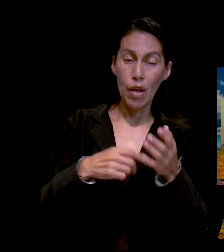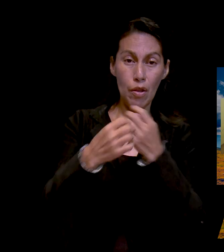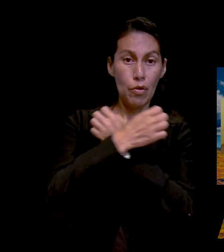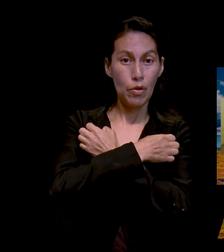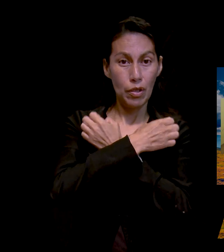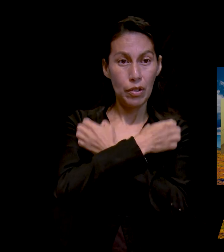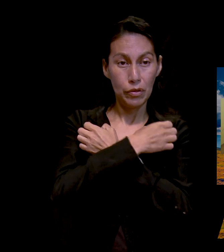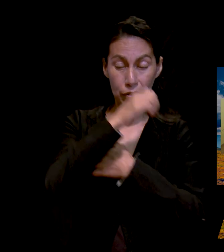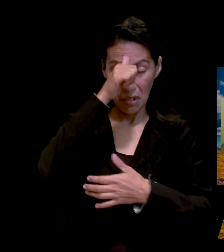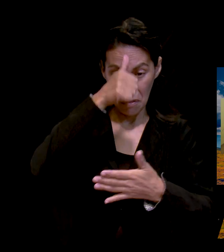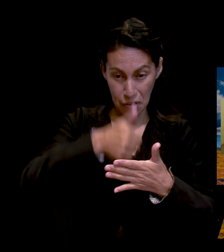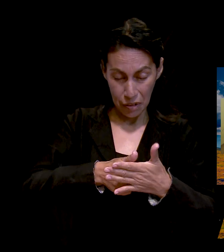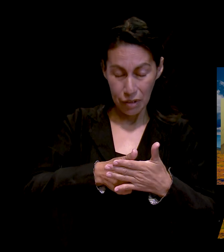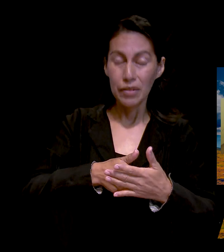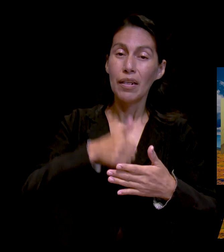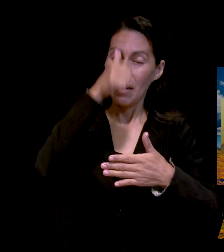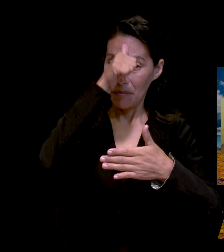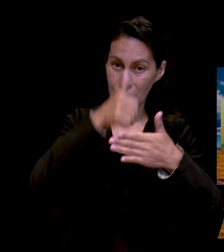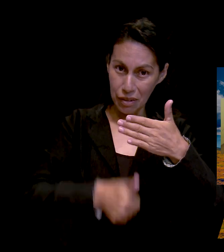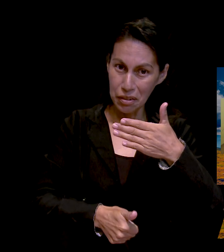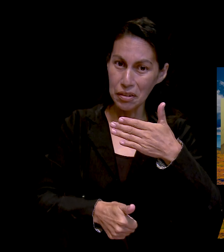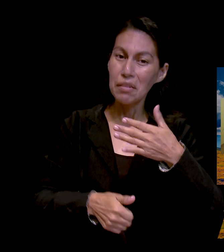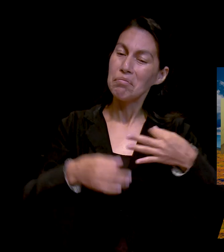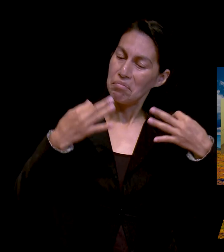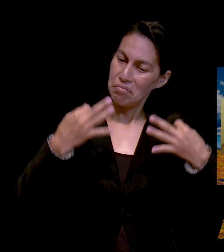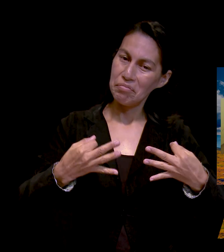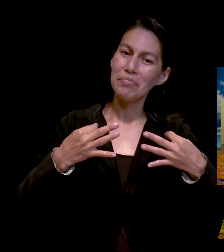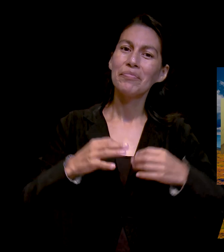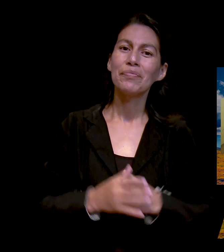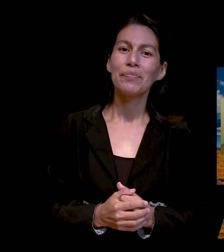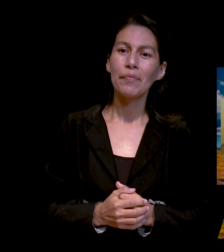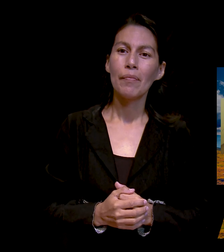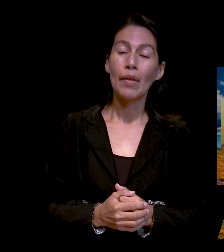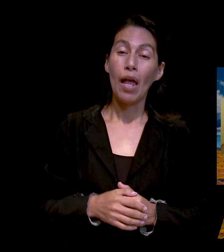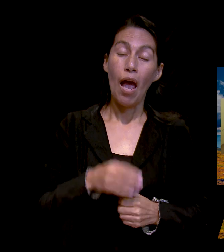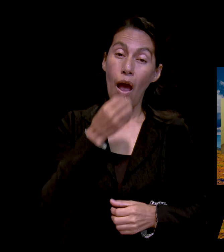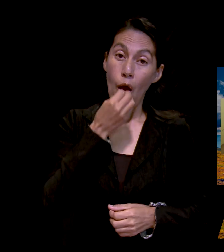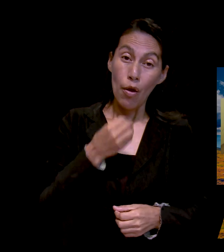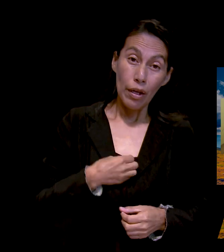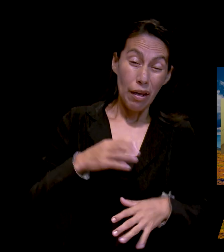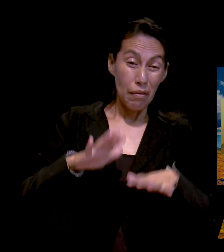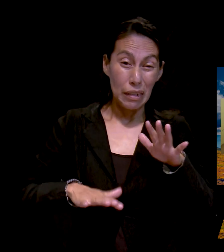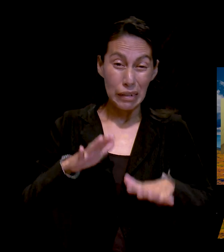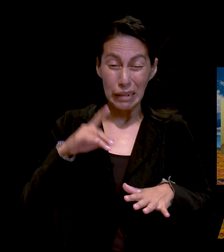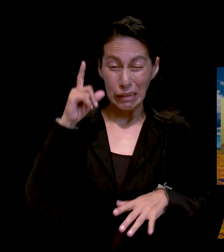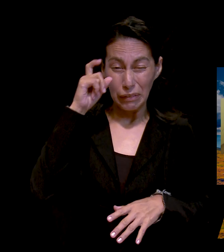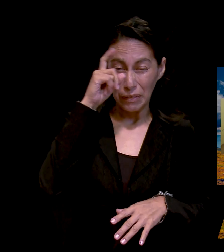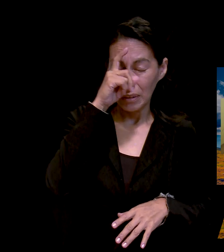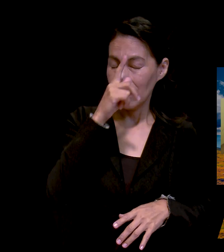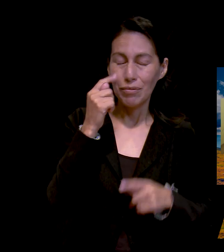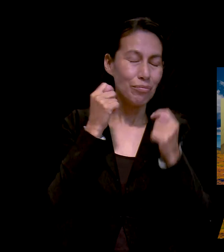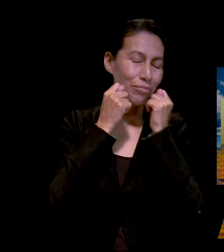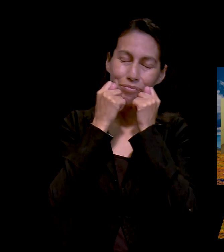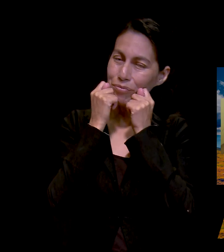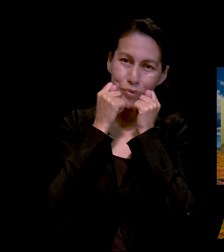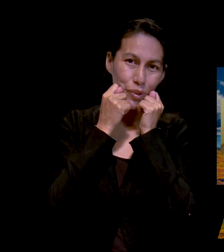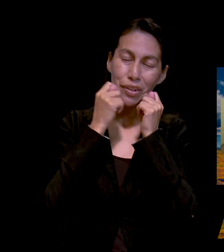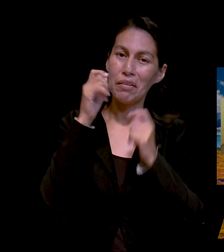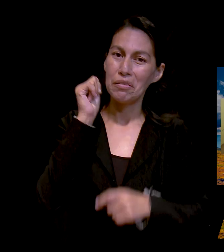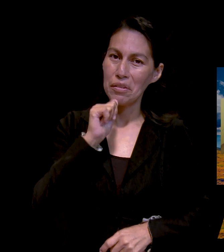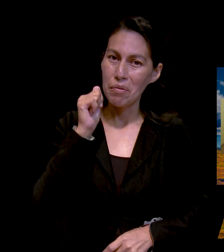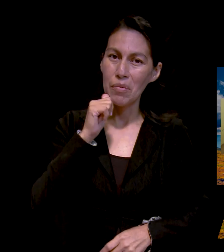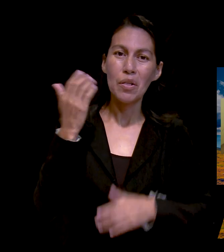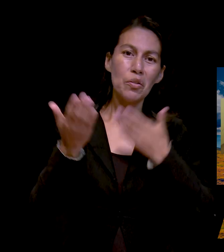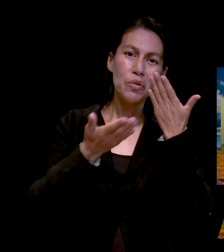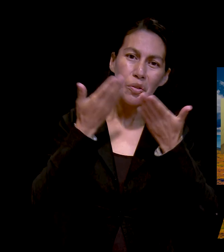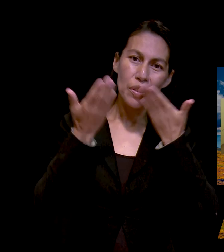Y a pesar de las adversidades que vivíamos, pues ella nos mandó a escuelas cristianas cuando ella